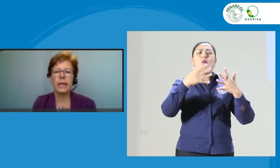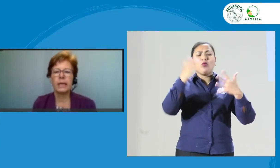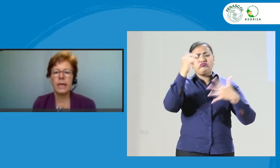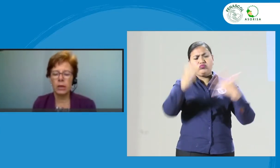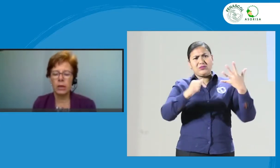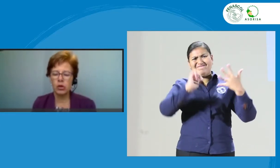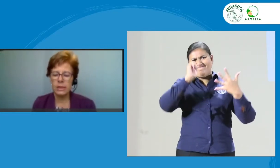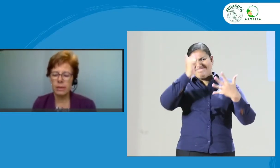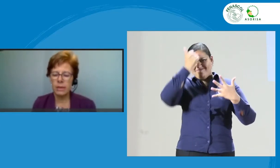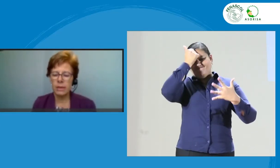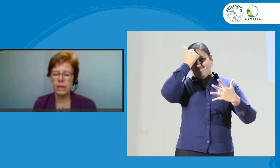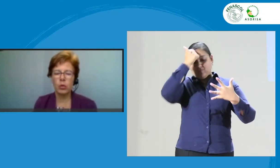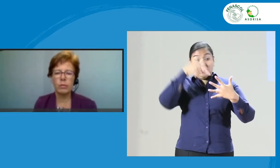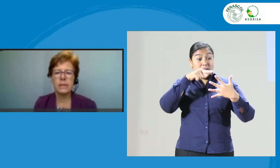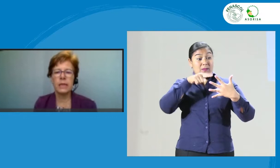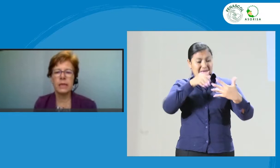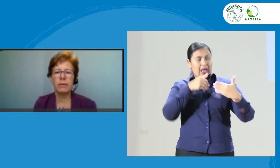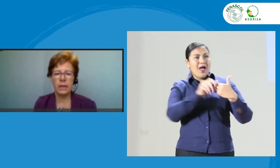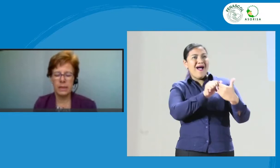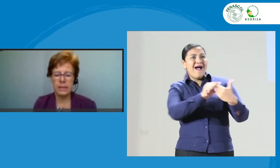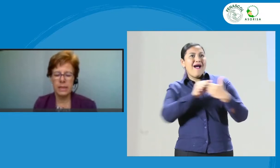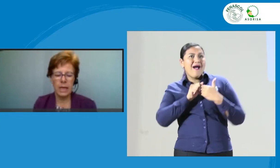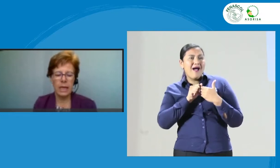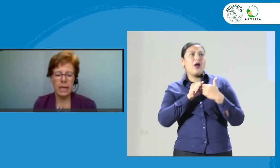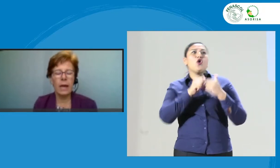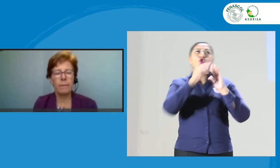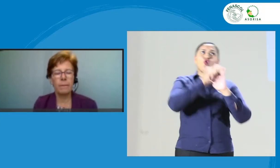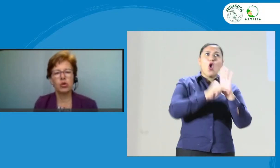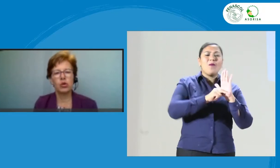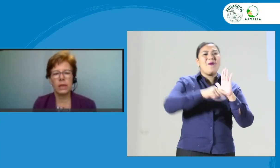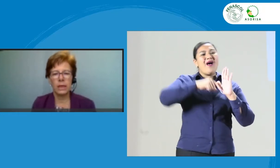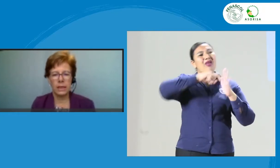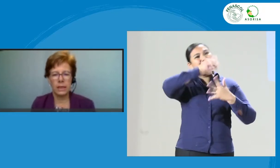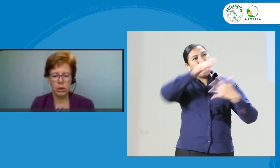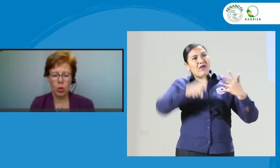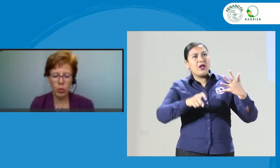guiar los sistemas de normas y deberes en ámbitos de interés común.